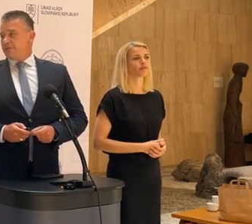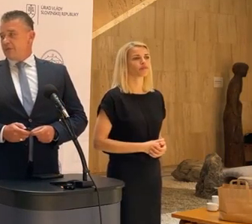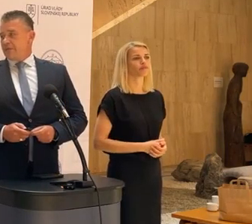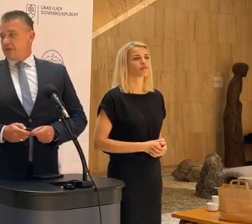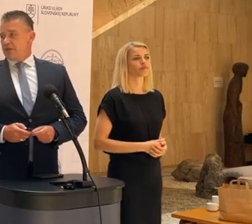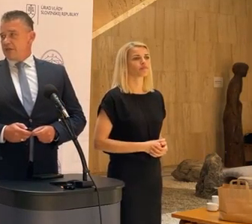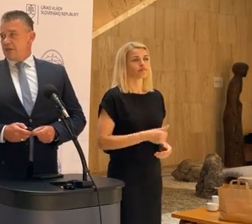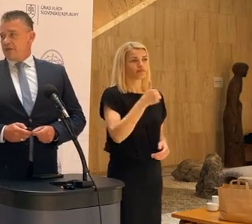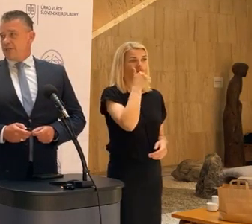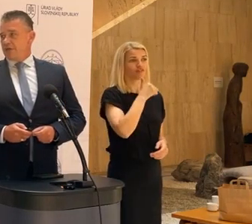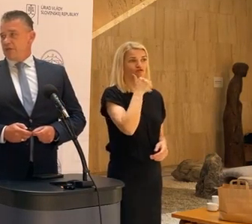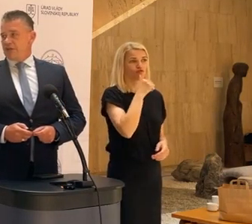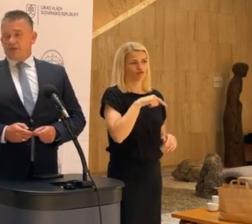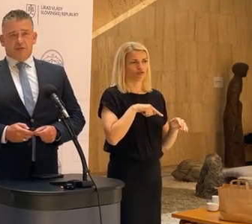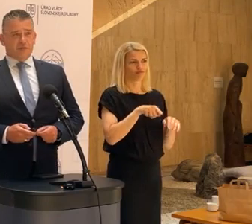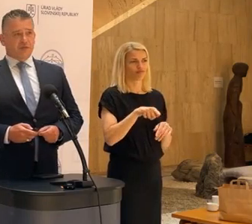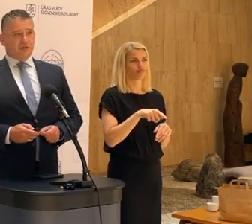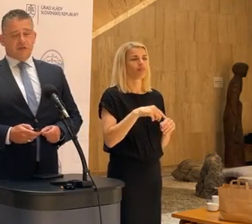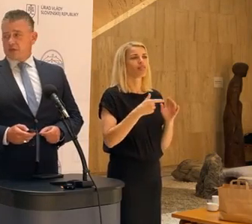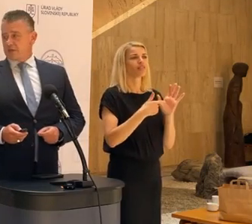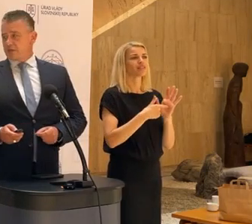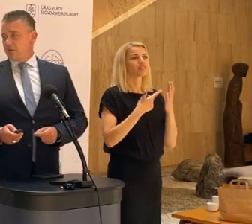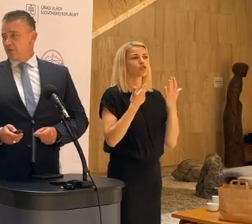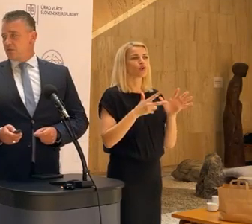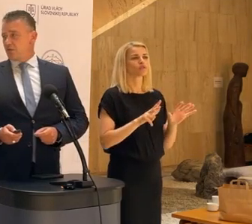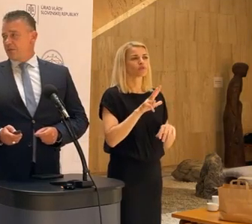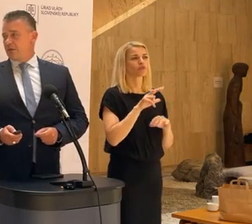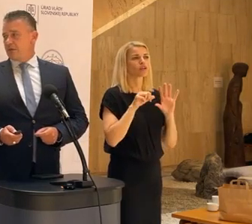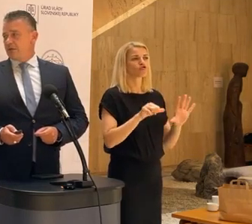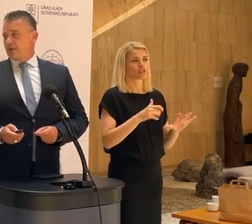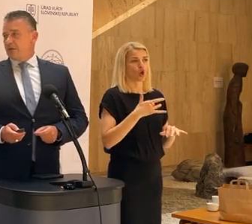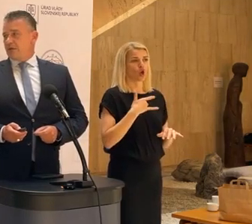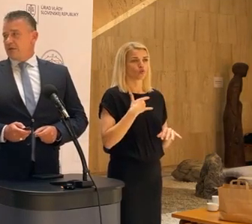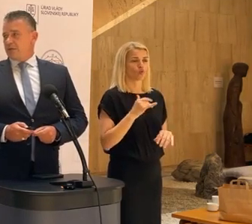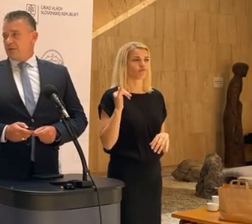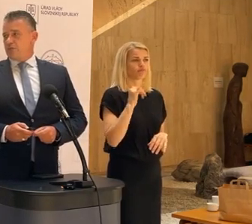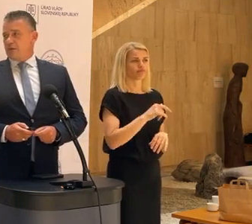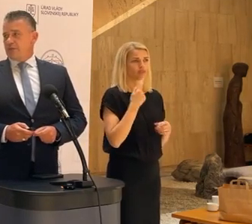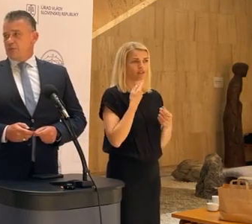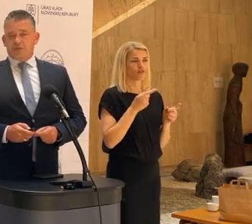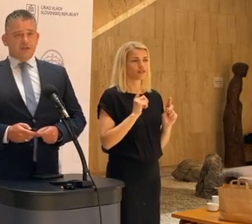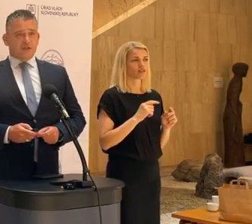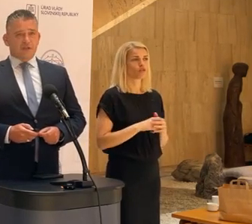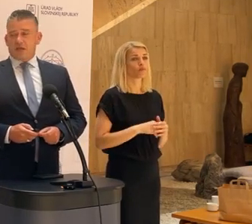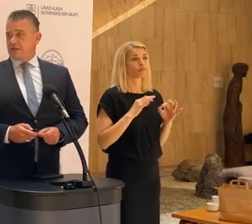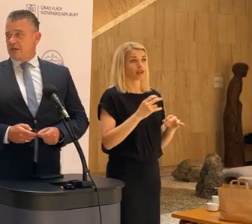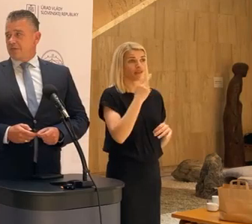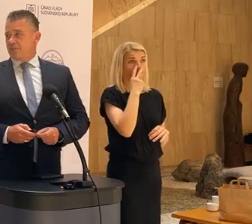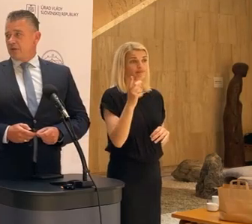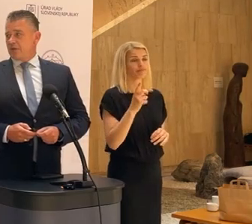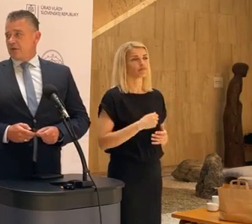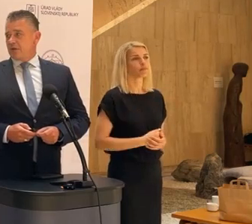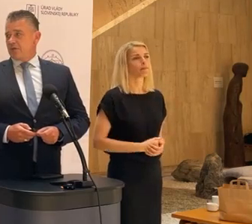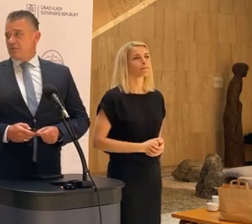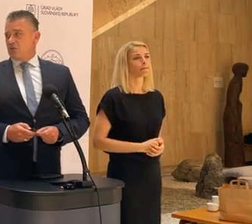Za včerajší deň prišlo 2836 osôb. Tu máte možnosť vidieť na slajde,